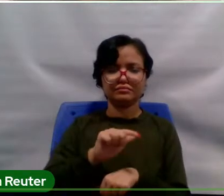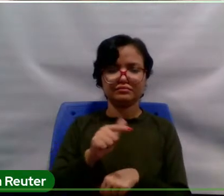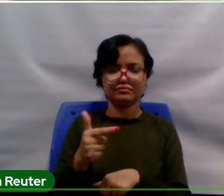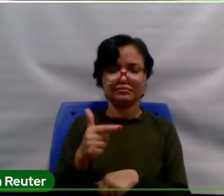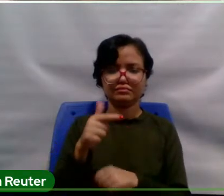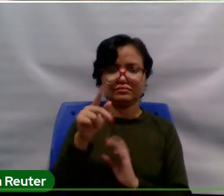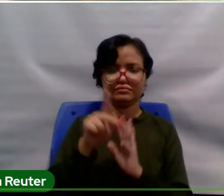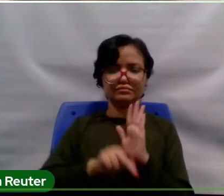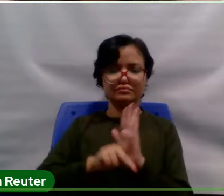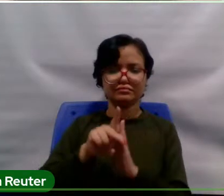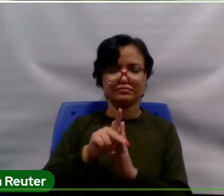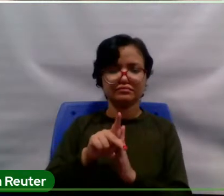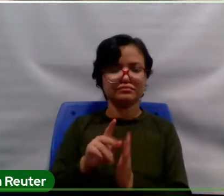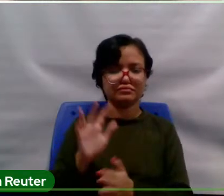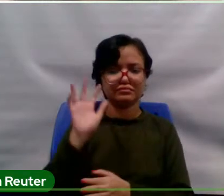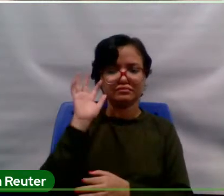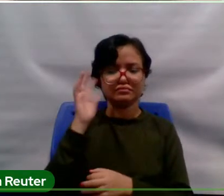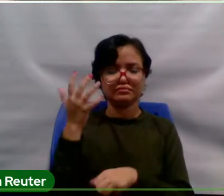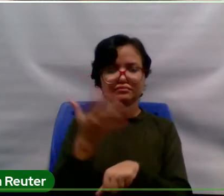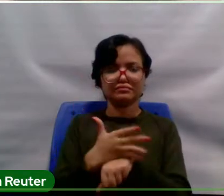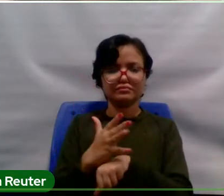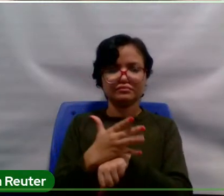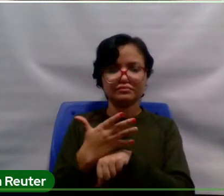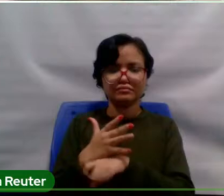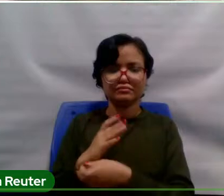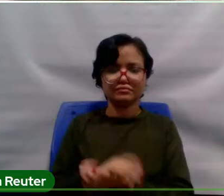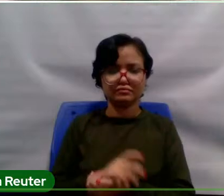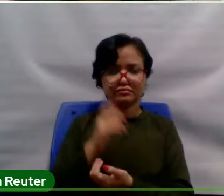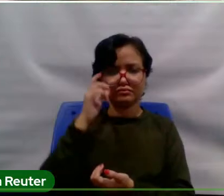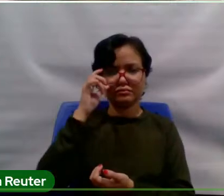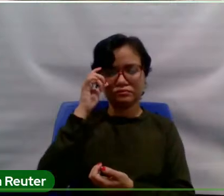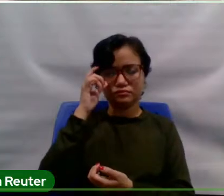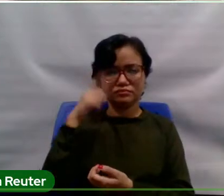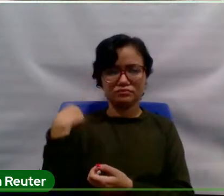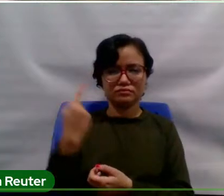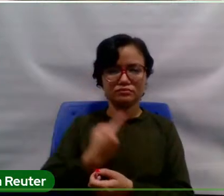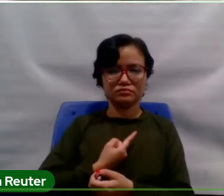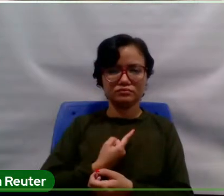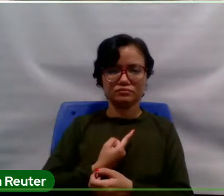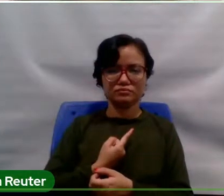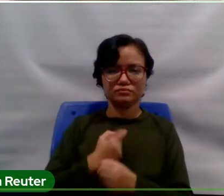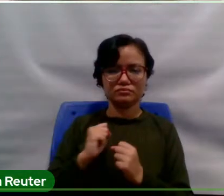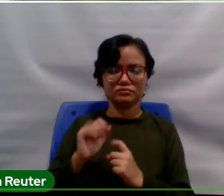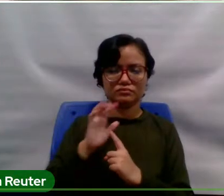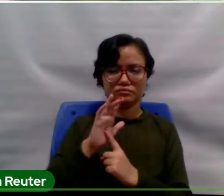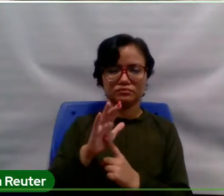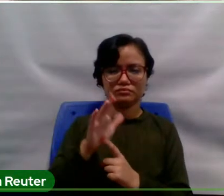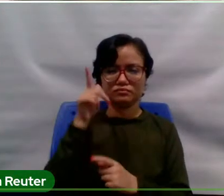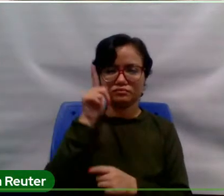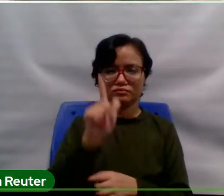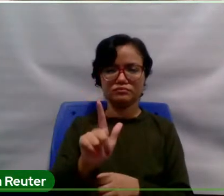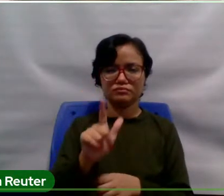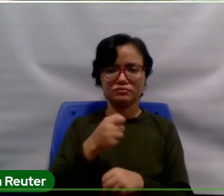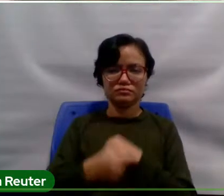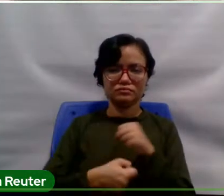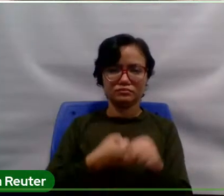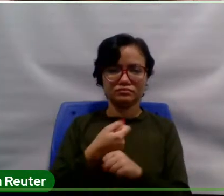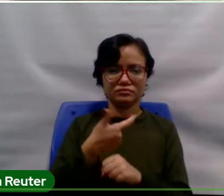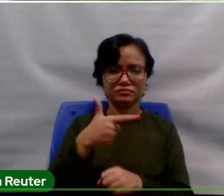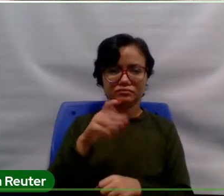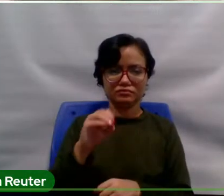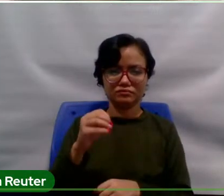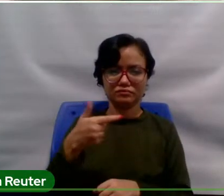como resultado, né? Desta ação, podemos aqui destacar uma conquista, né? Que no ano de 2021,